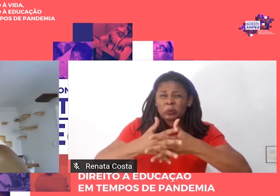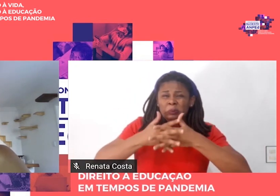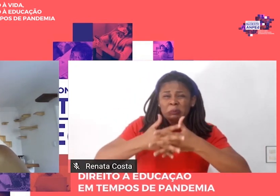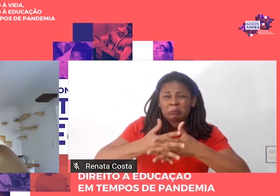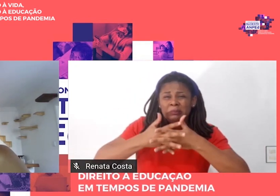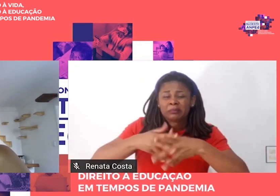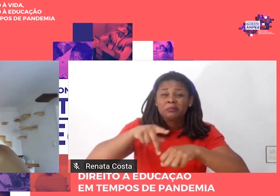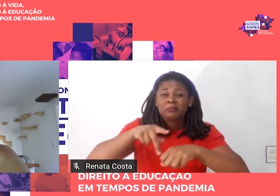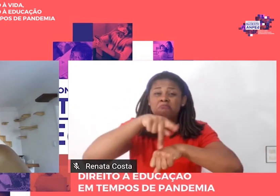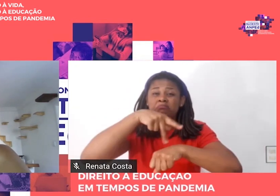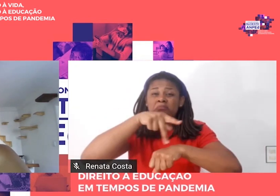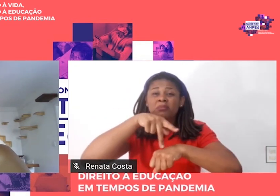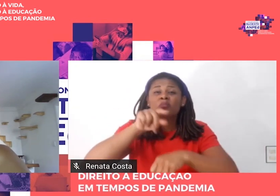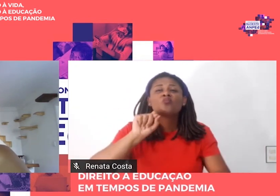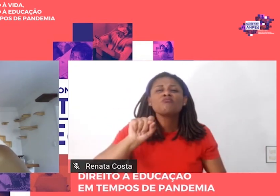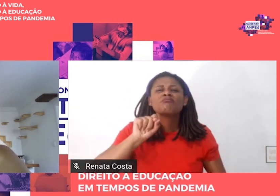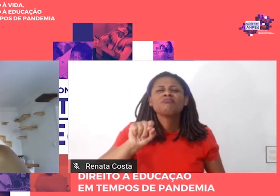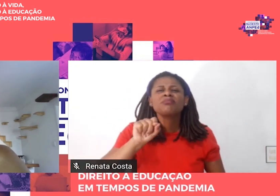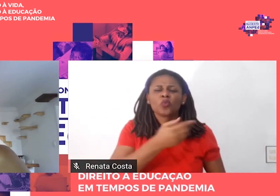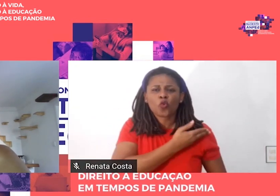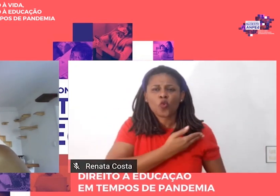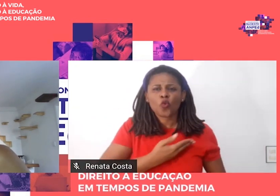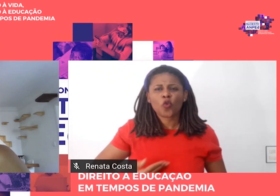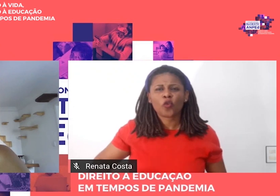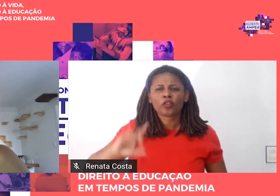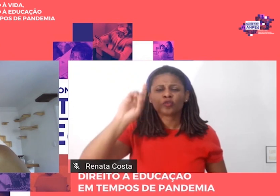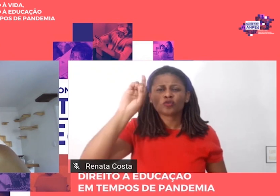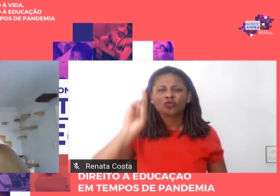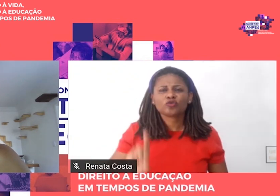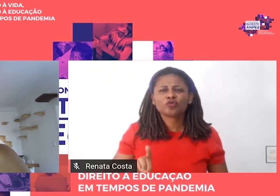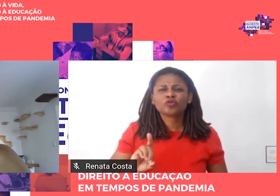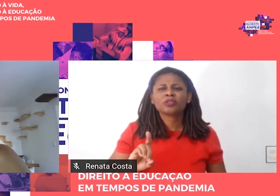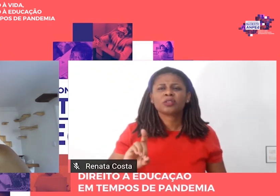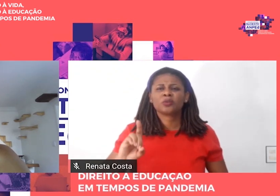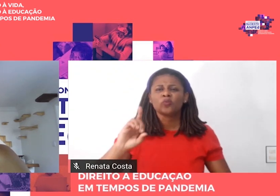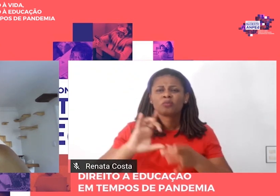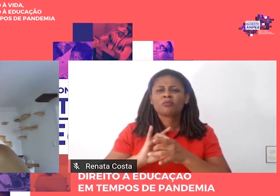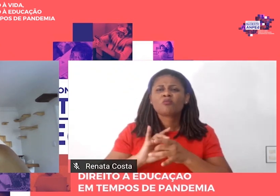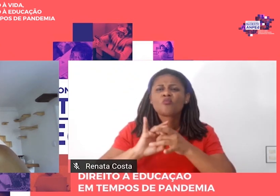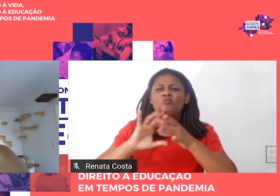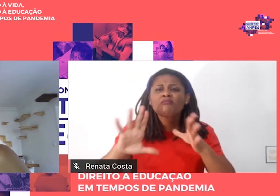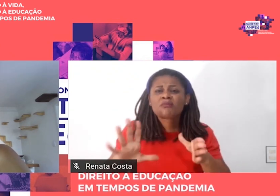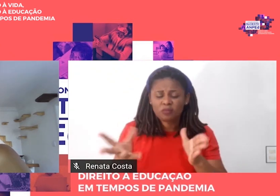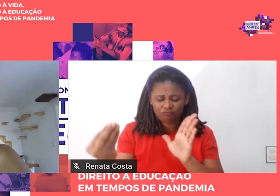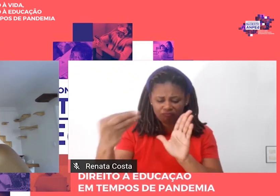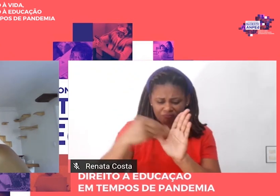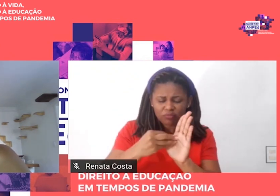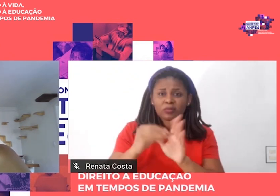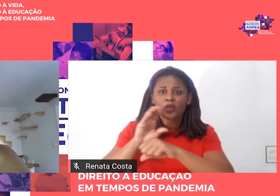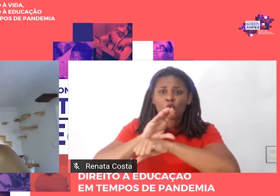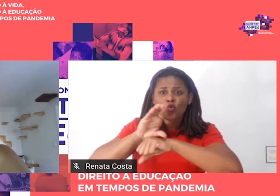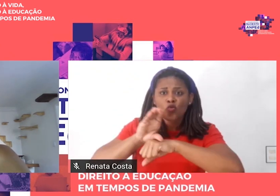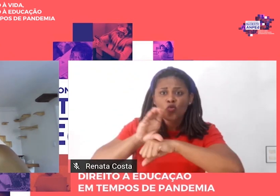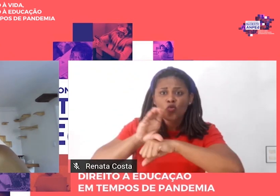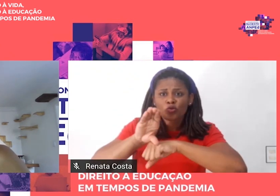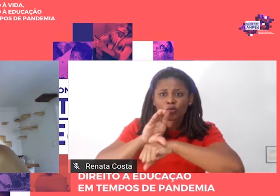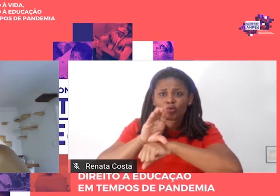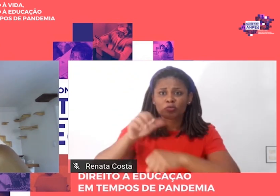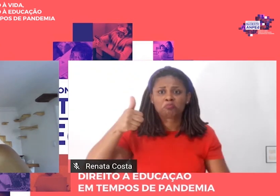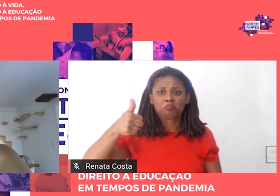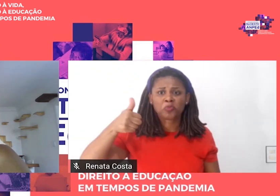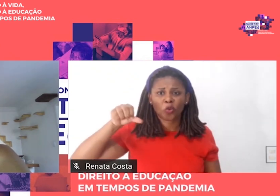Democrático de Direito, instituído nos termos da Constituição de 1988, foi duramente